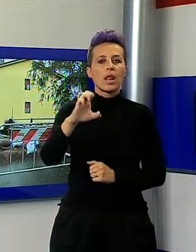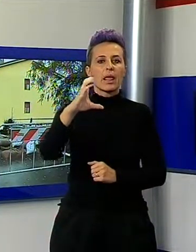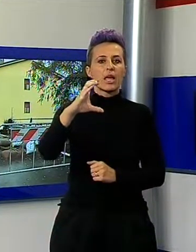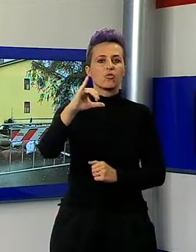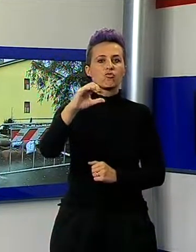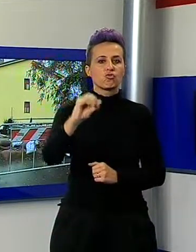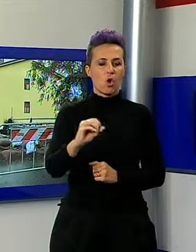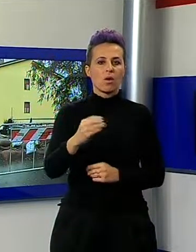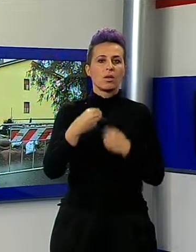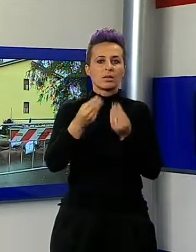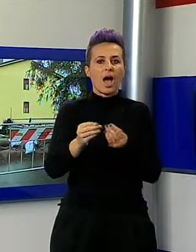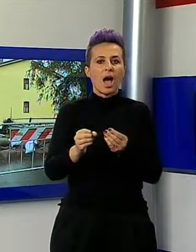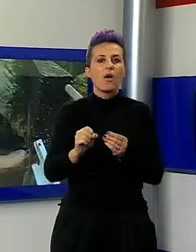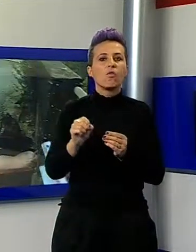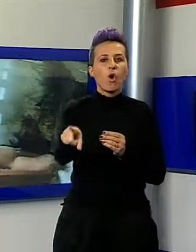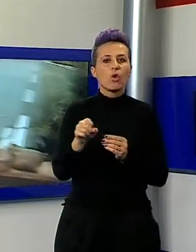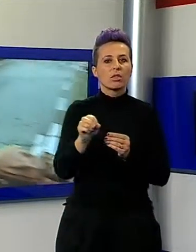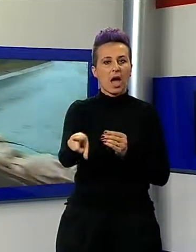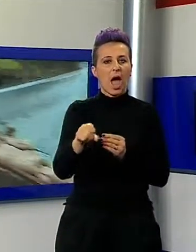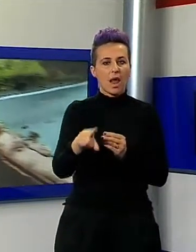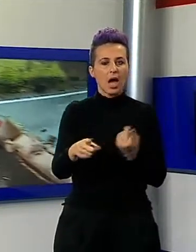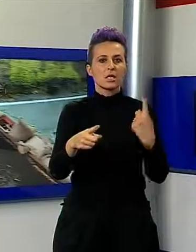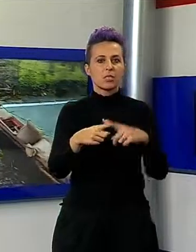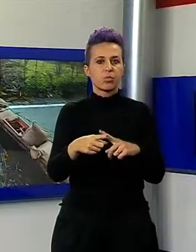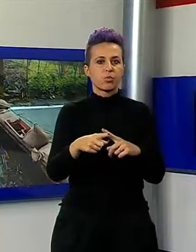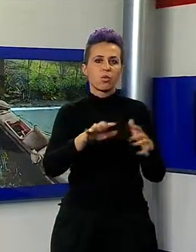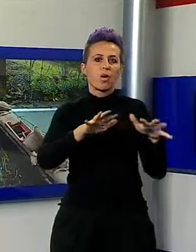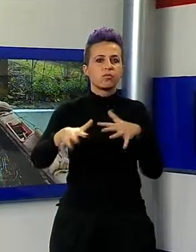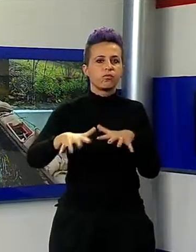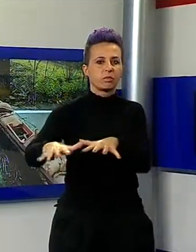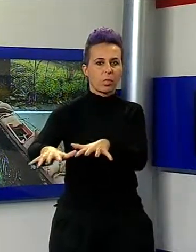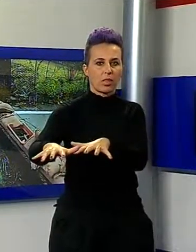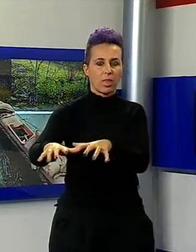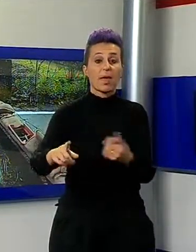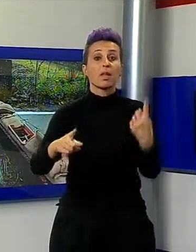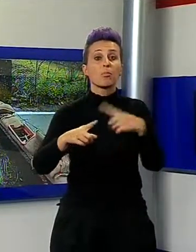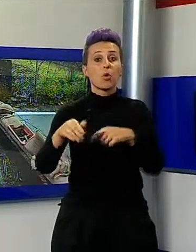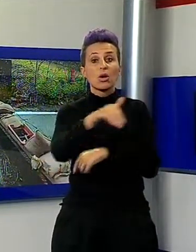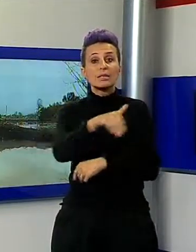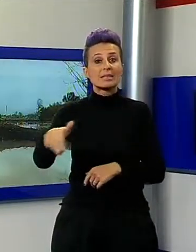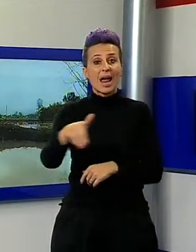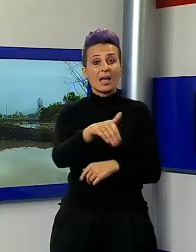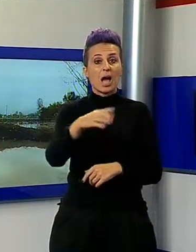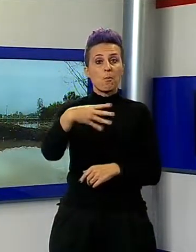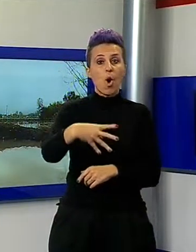fontanazzi e degli smontamenti e invadendo la sede stradale nella zona di via Toschino. La forza della piena ha mandato in